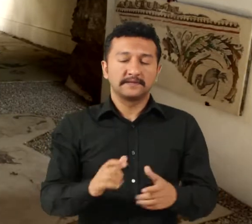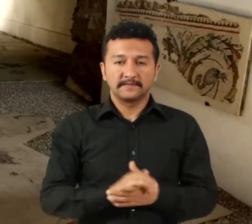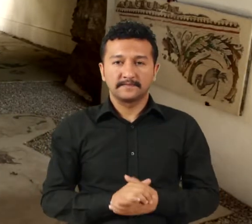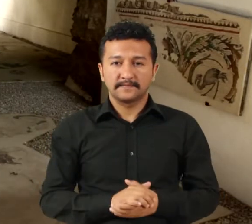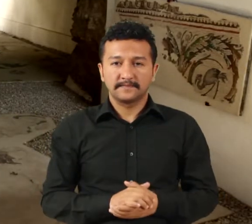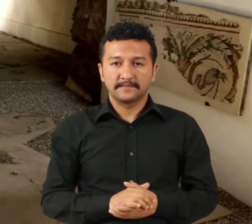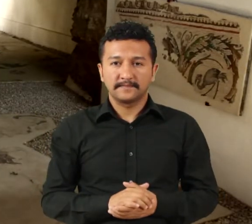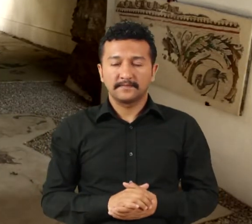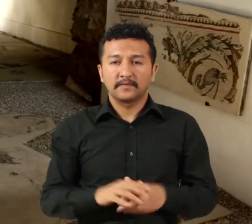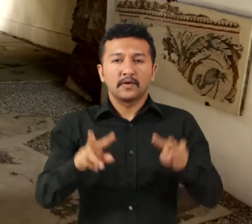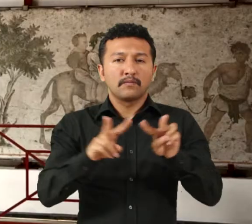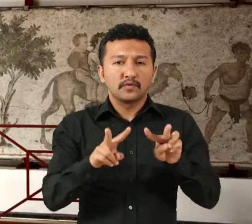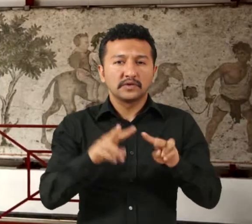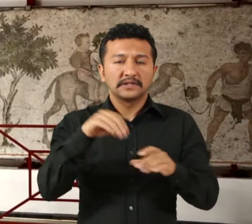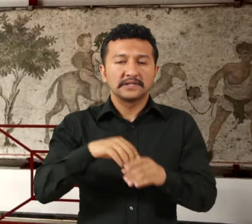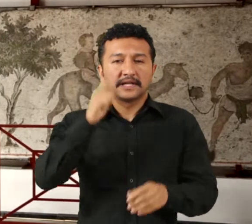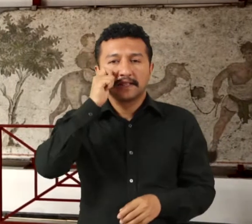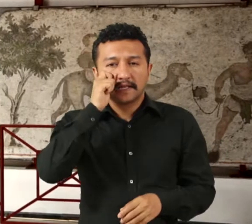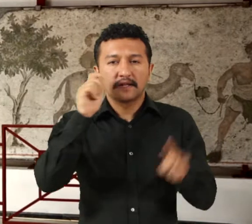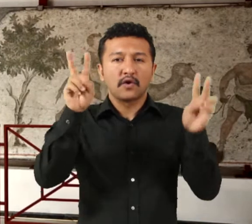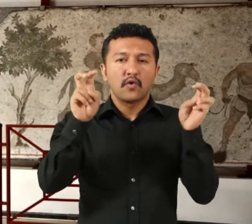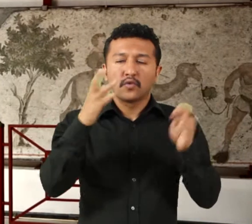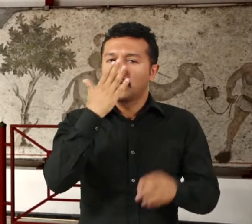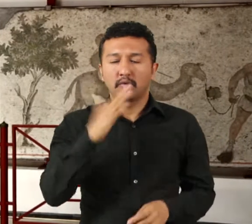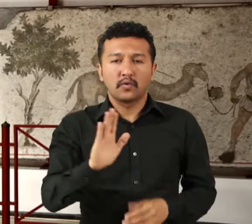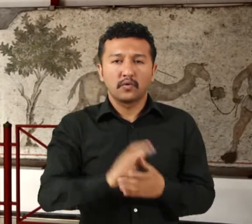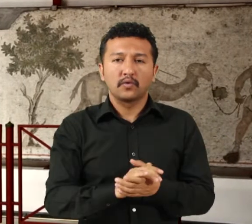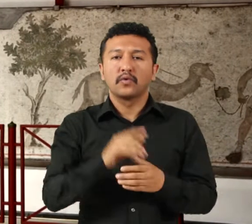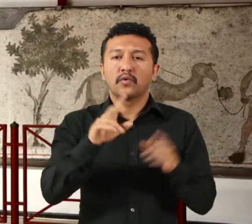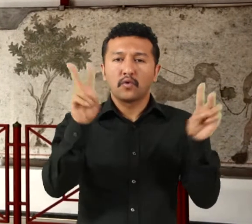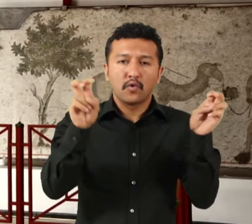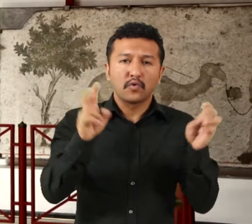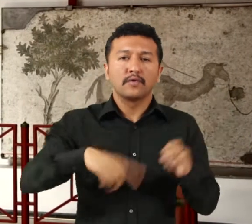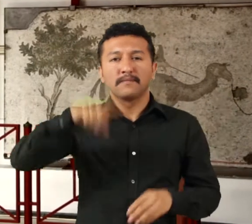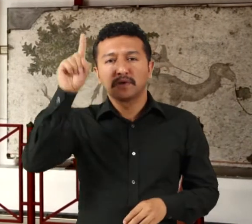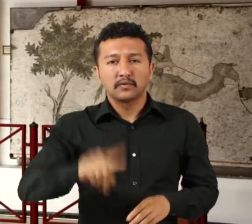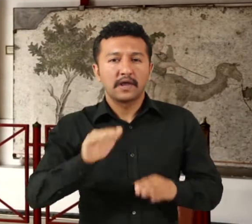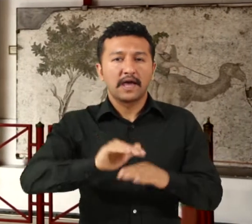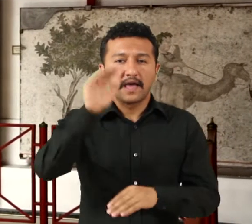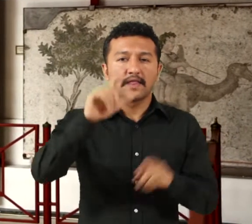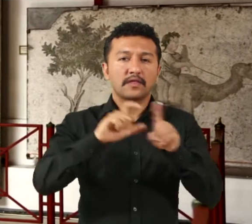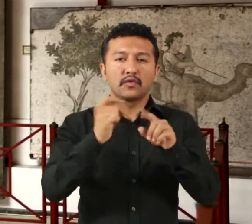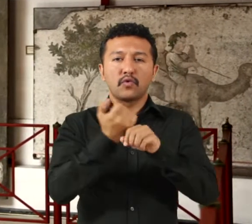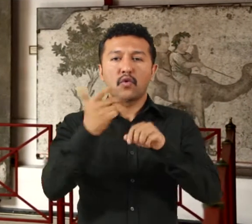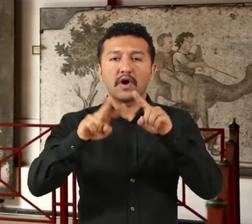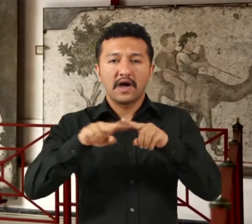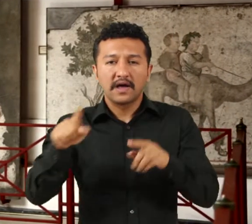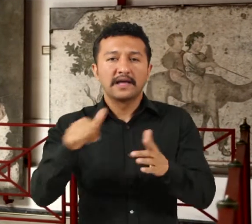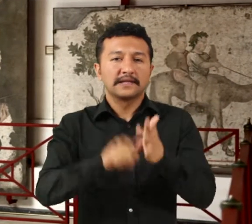Mozaiklerde dini konulara rastlanmamaktadır. Konular günlük hayattan, doğadan ve mitolojiden alınmıştır.